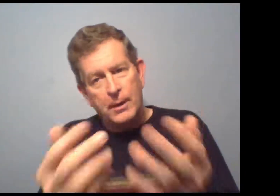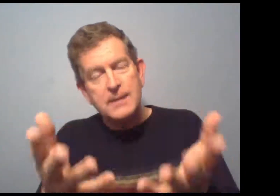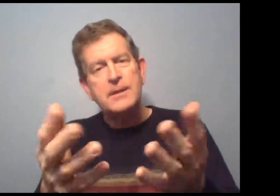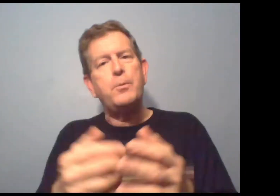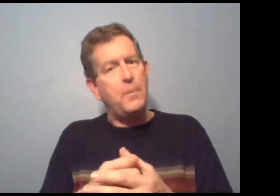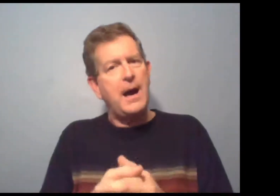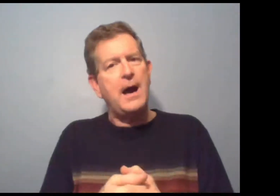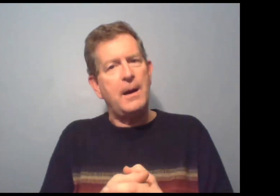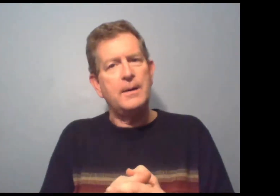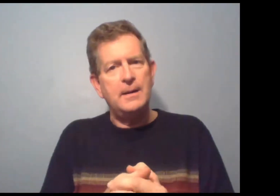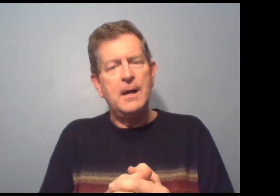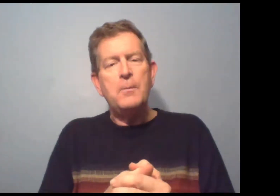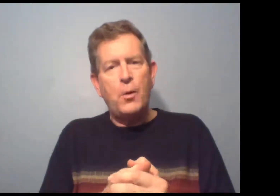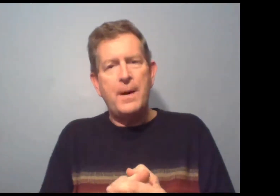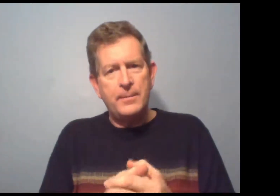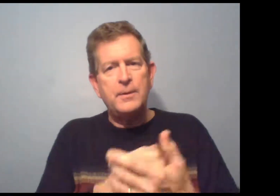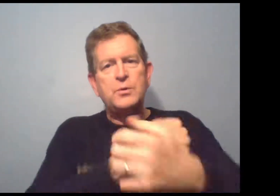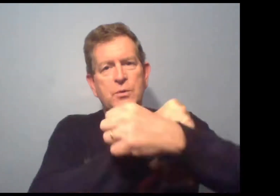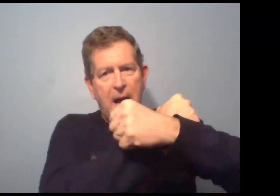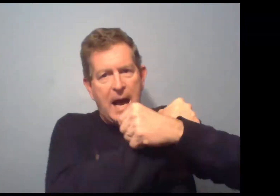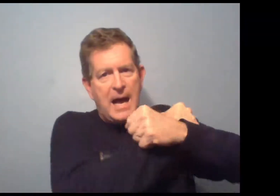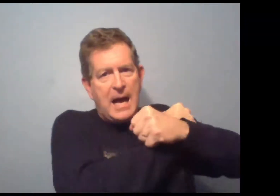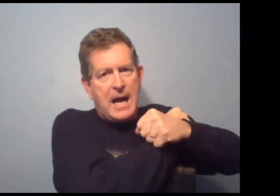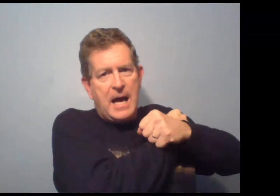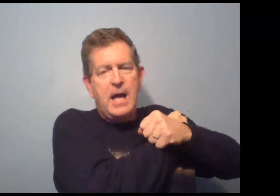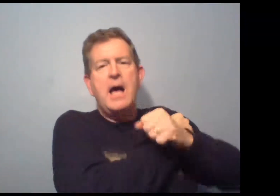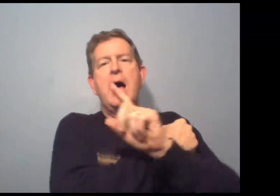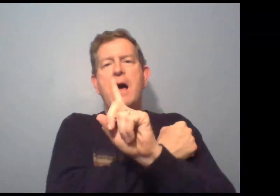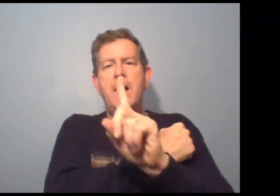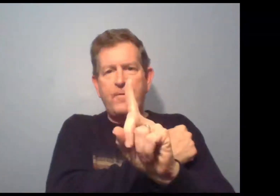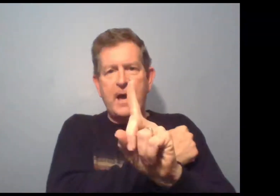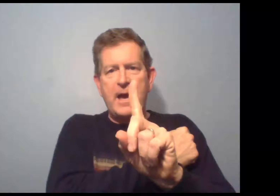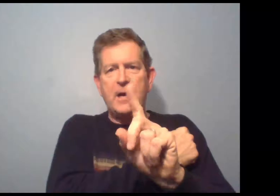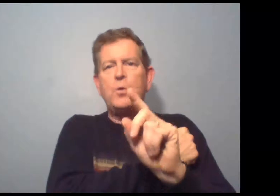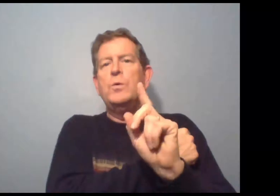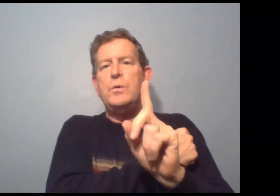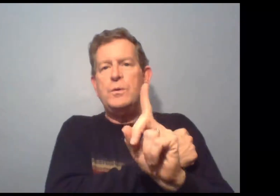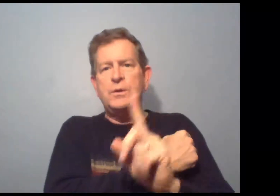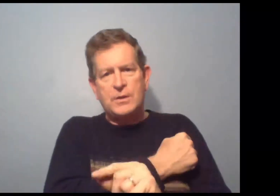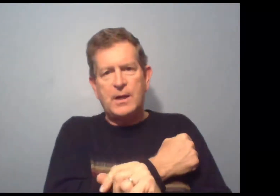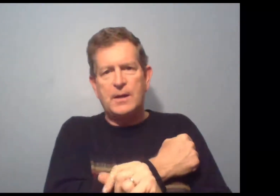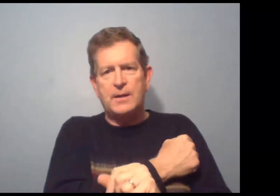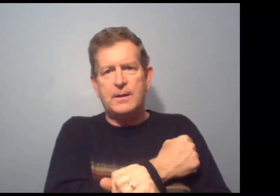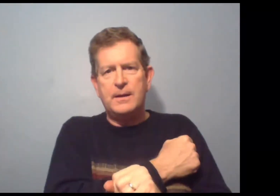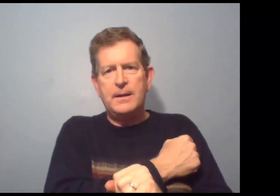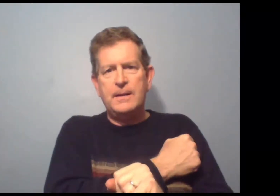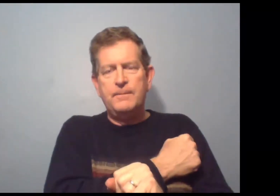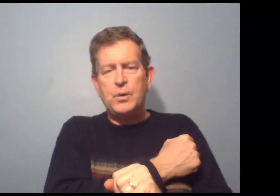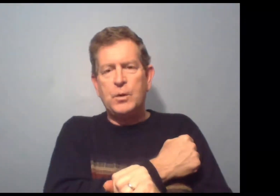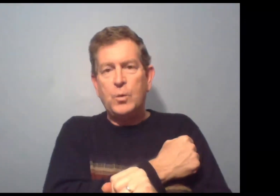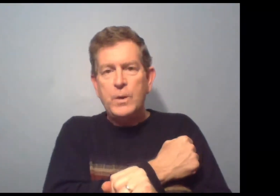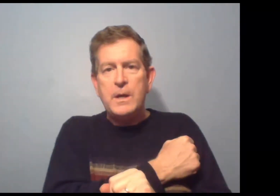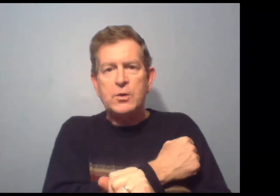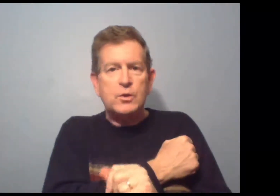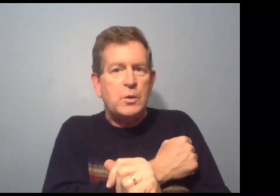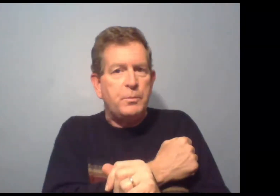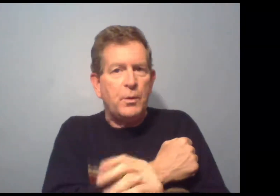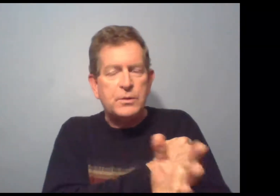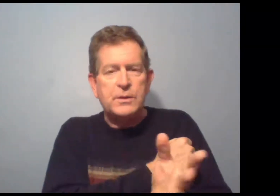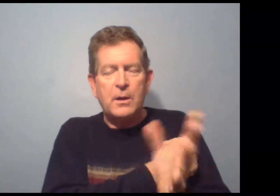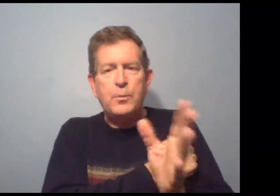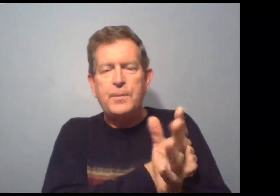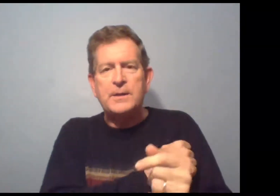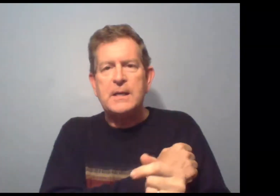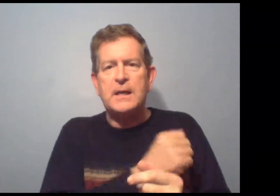Alors, là, c'est probable. Probablement, tu as un frère ou une sœur. Donc, oui, je